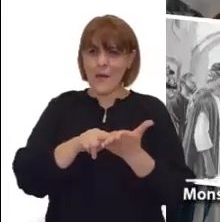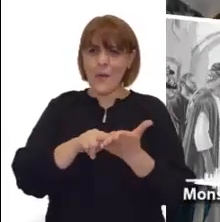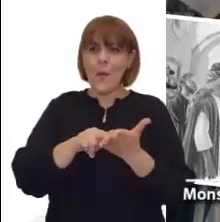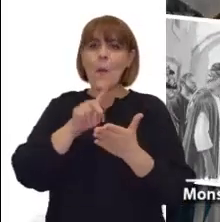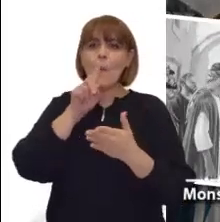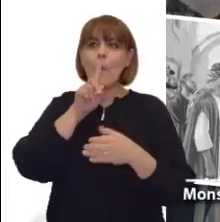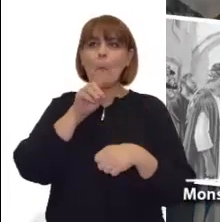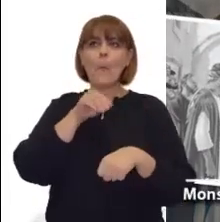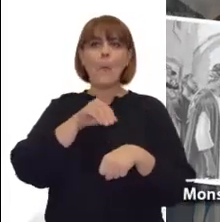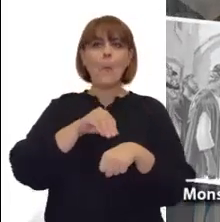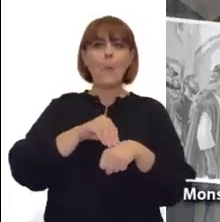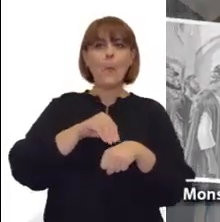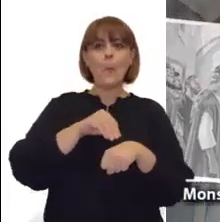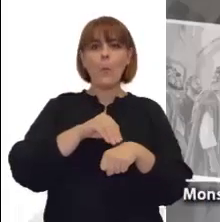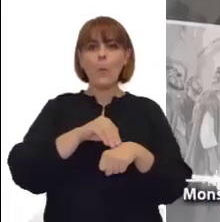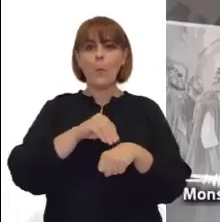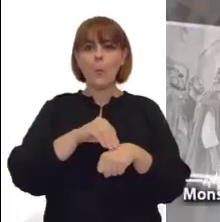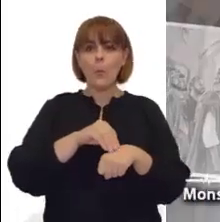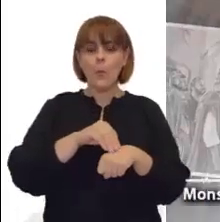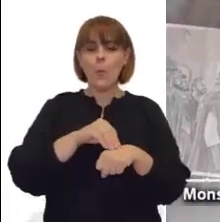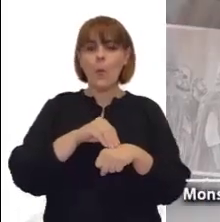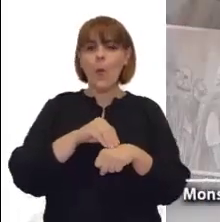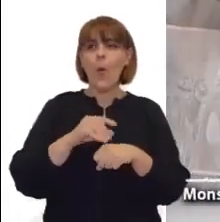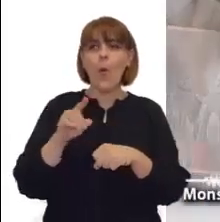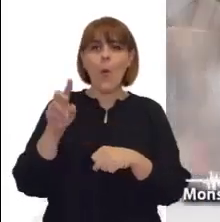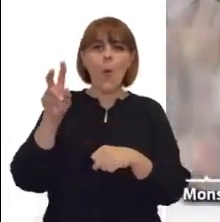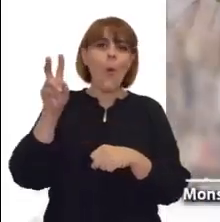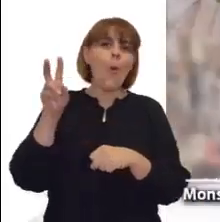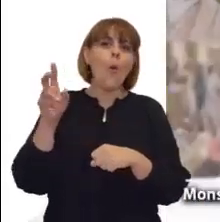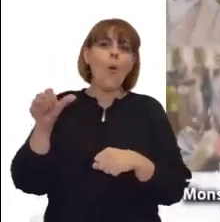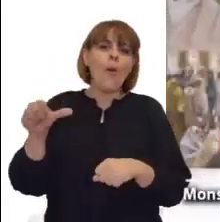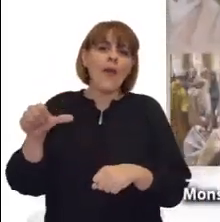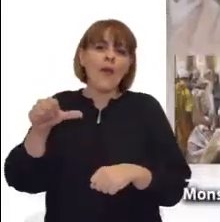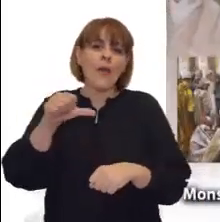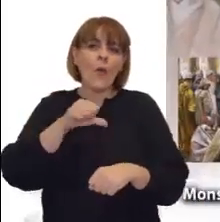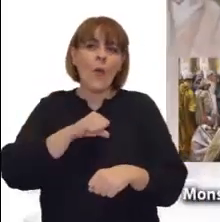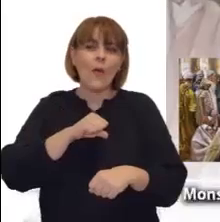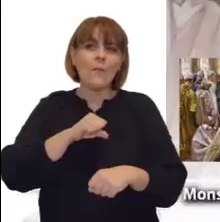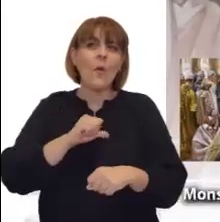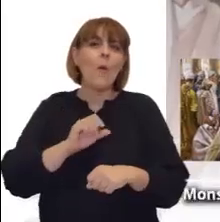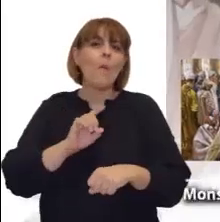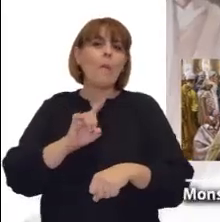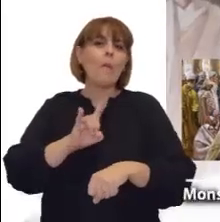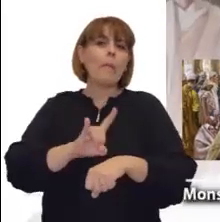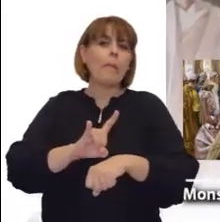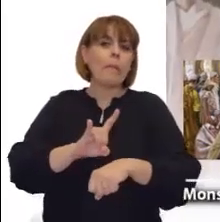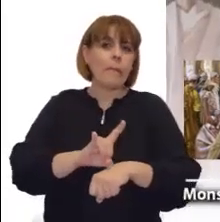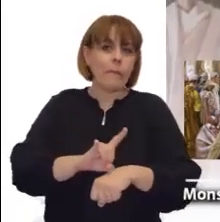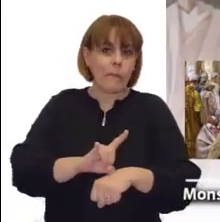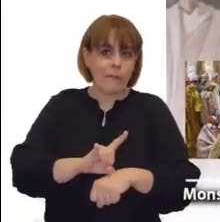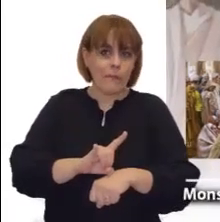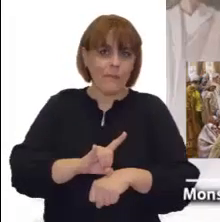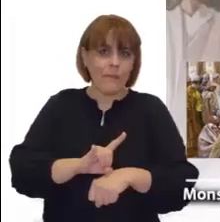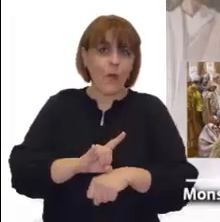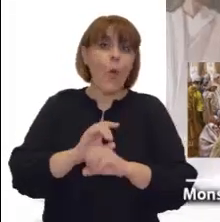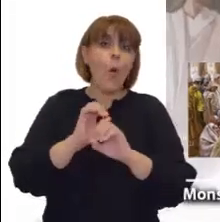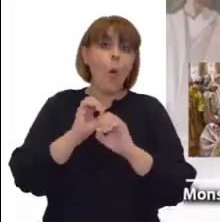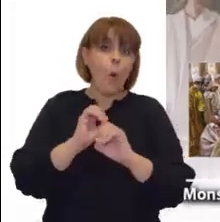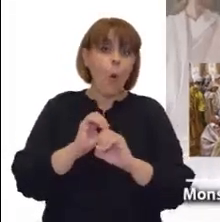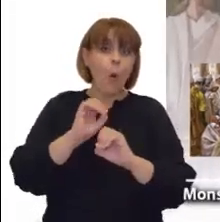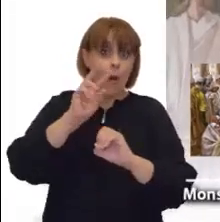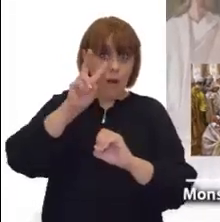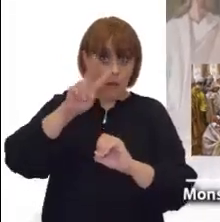declaración que las maldades salen de dentro del corazón. Crímenes,